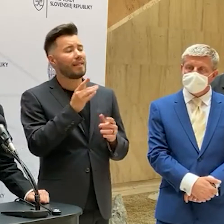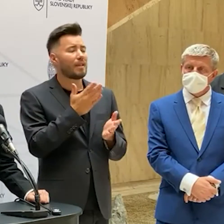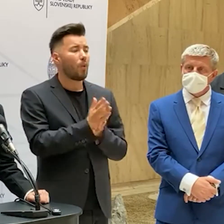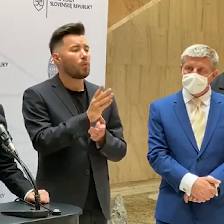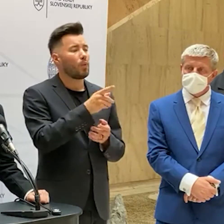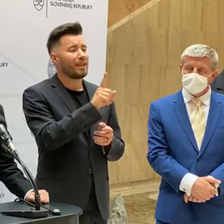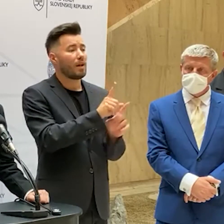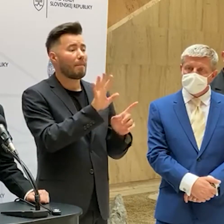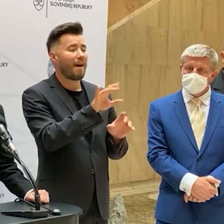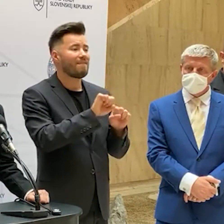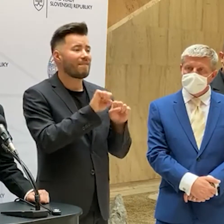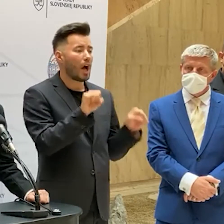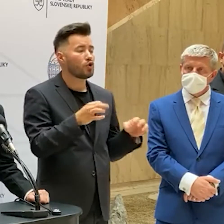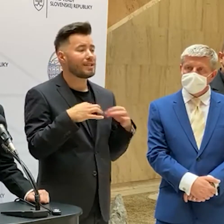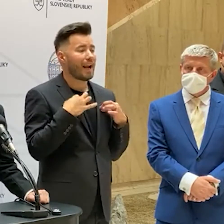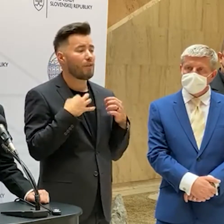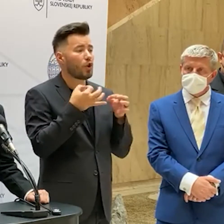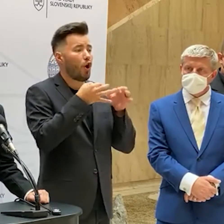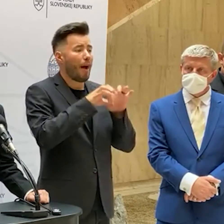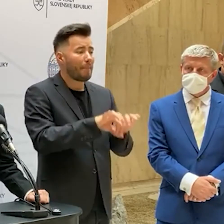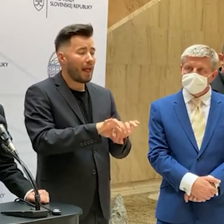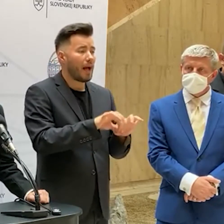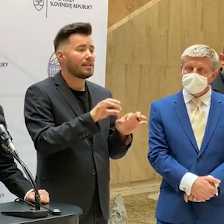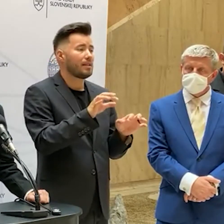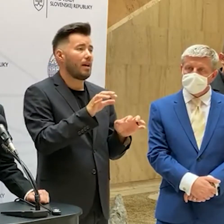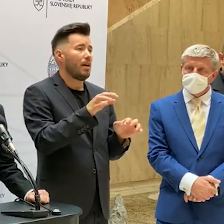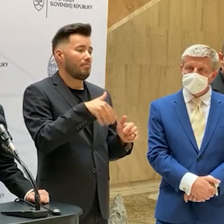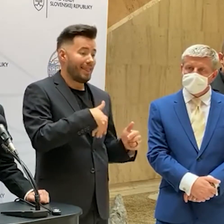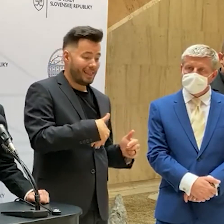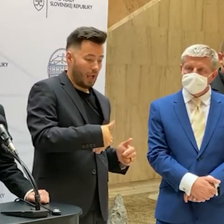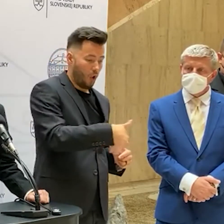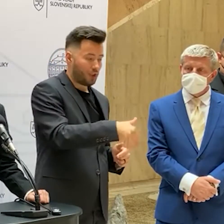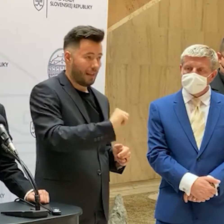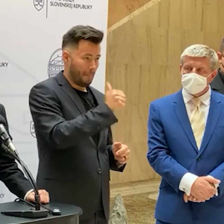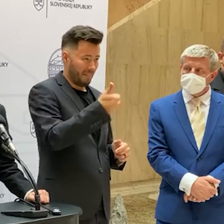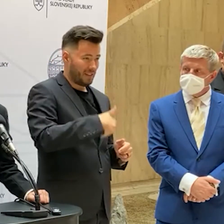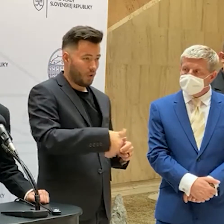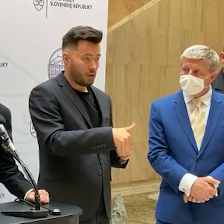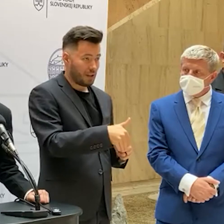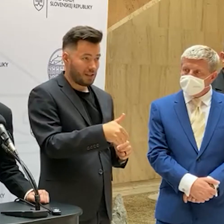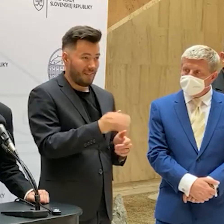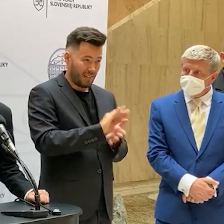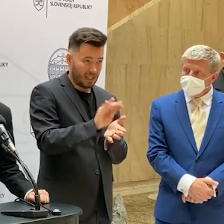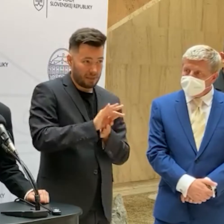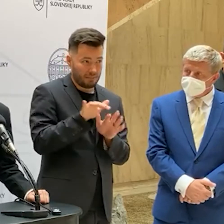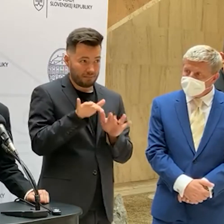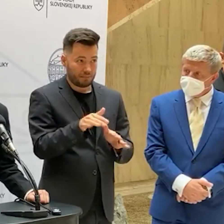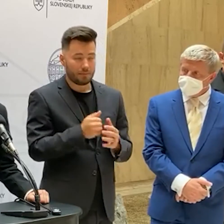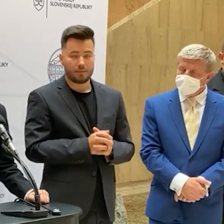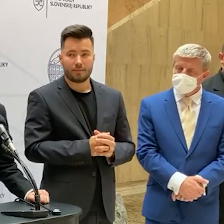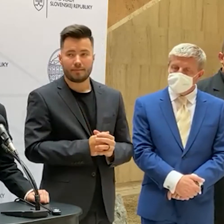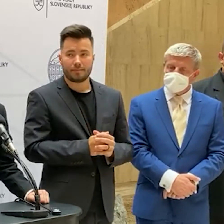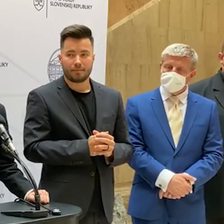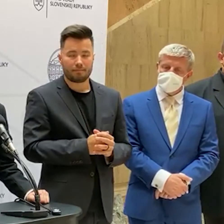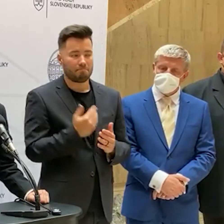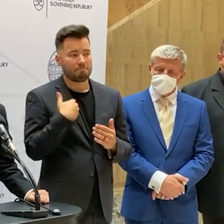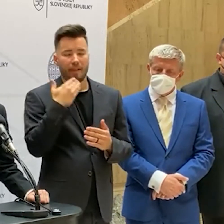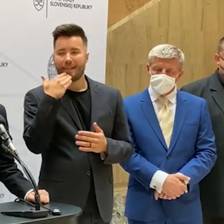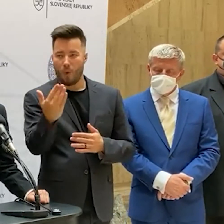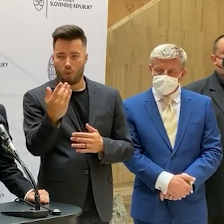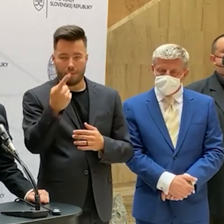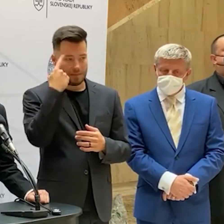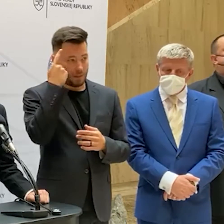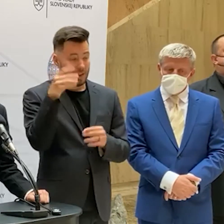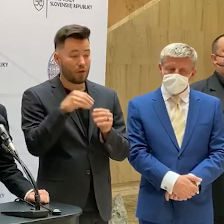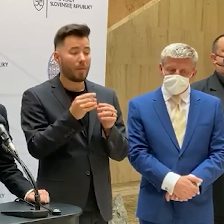zdravotné komplikácie a nemôžu sa dať zaočkovať pri podne tehotné v prvom štádiu tehotenstva? Ďakujem, že to spomínate. Áno, o tom sme hovorili ešte na ústrednom krizovom